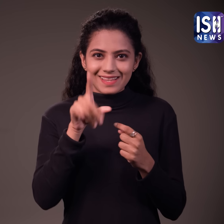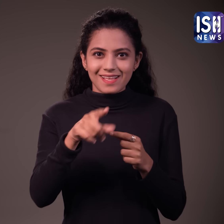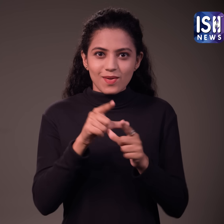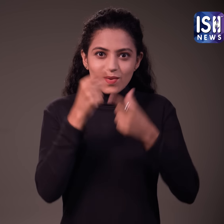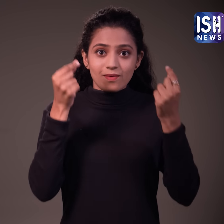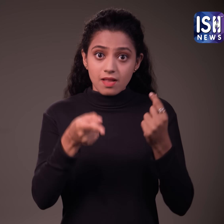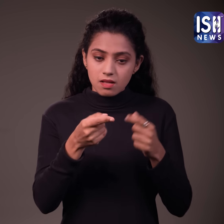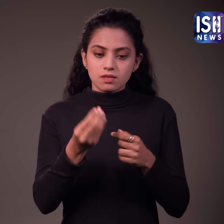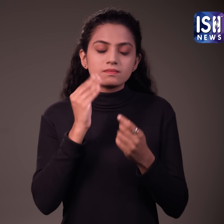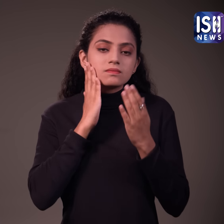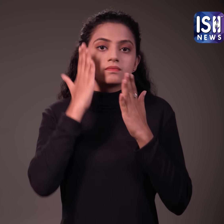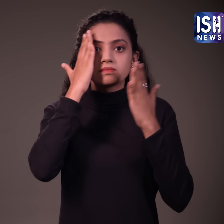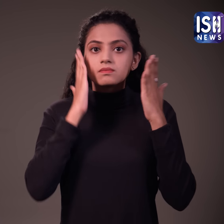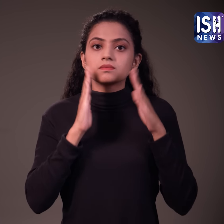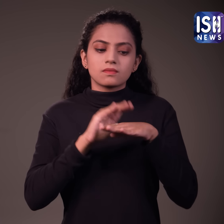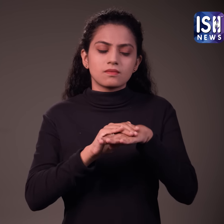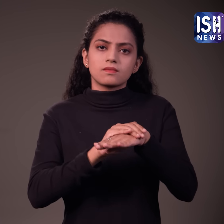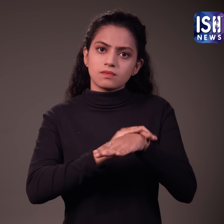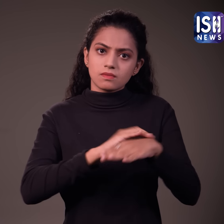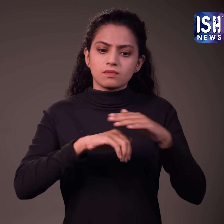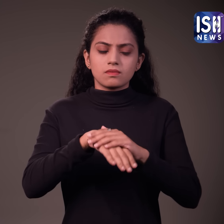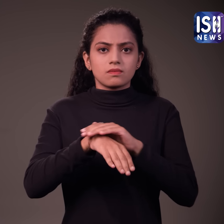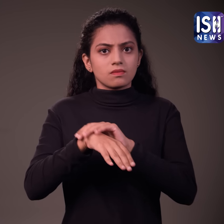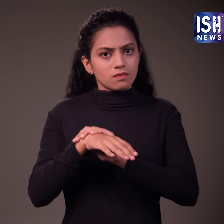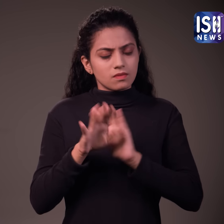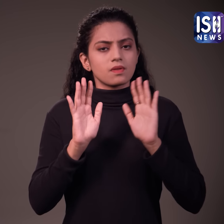फिर जेल को सीदे खुजली वाली जगब पर लगाए